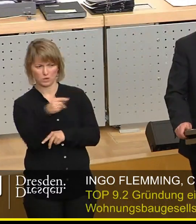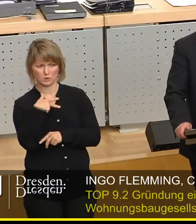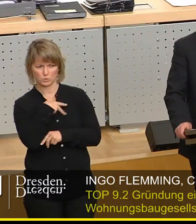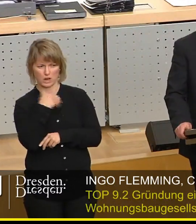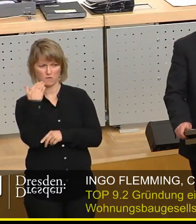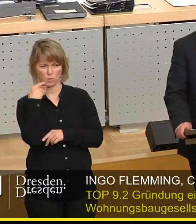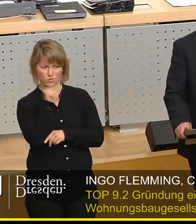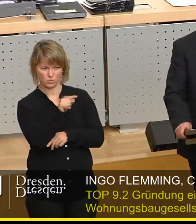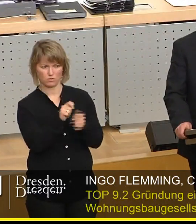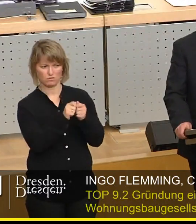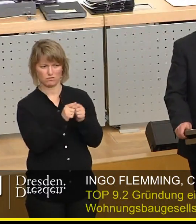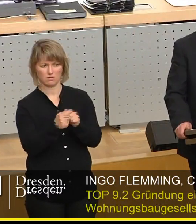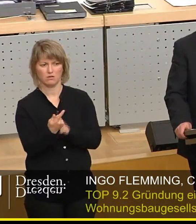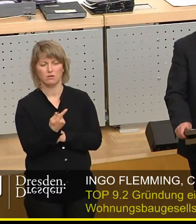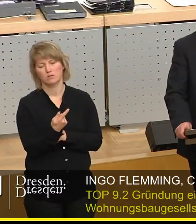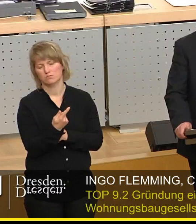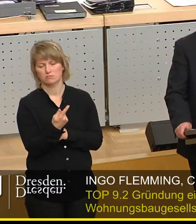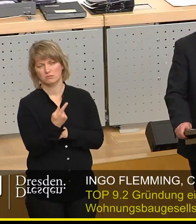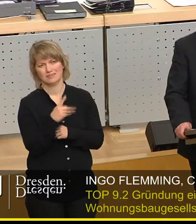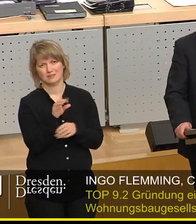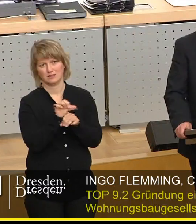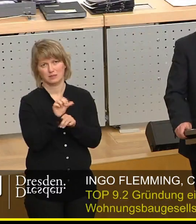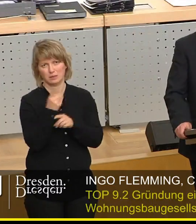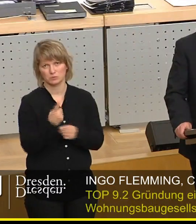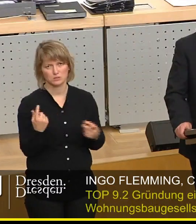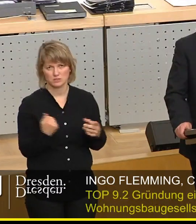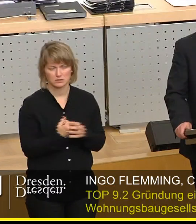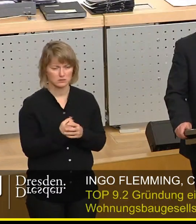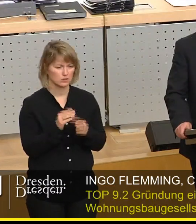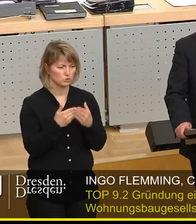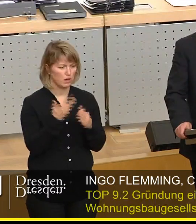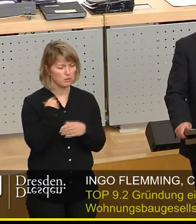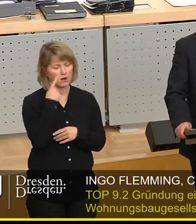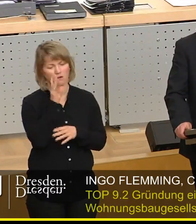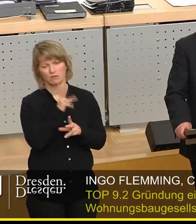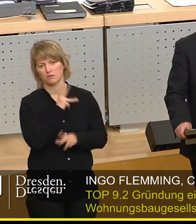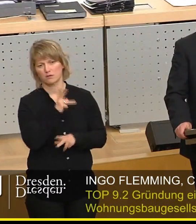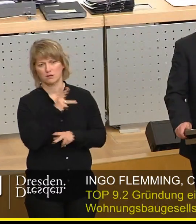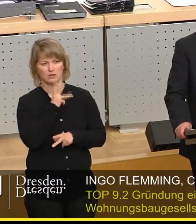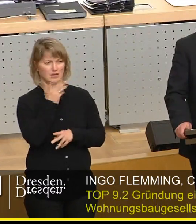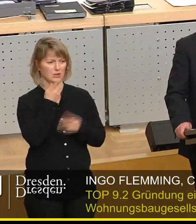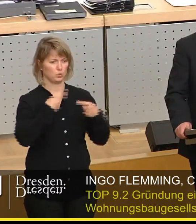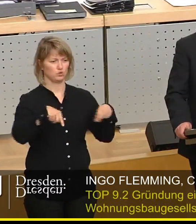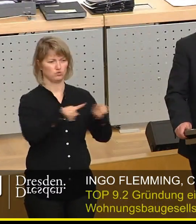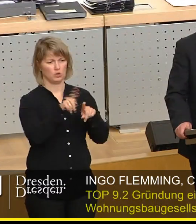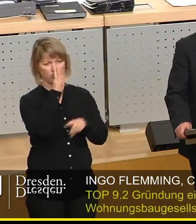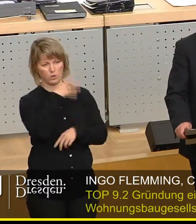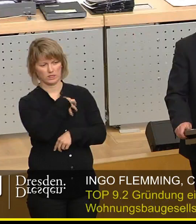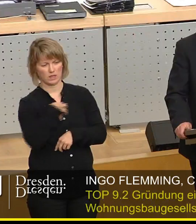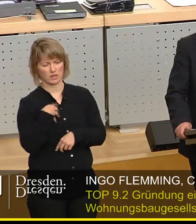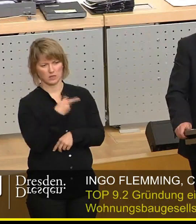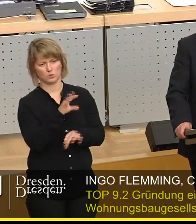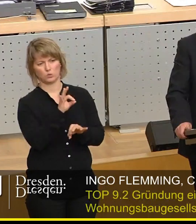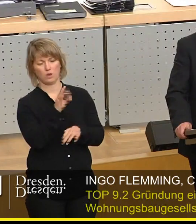Sozialwohnungen beinhalten zu müssen wenn ich da an Filet Grundstücke erster Lage in Dresden denke wo ja dann auch